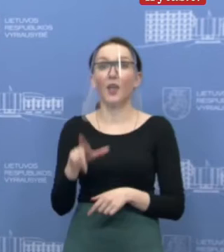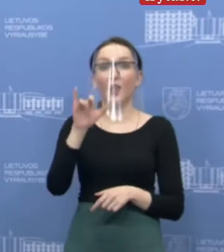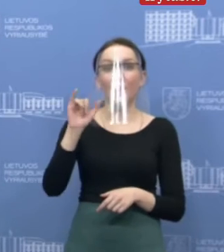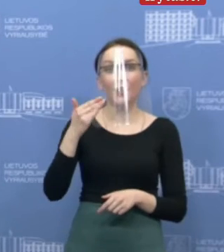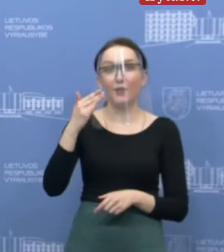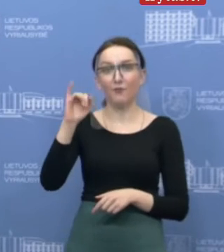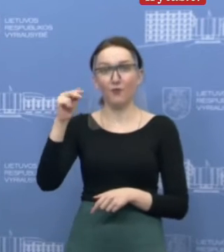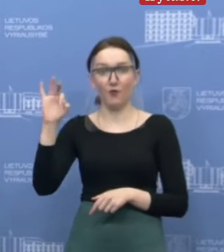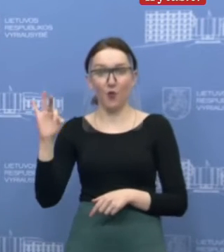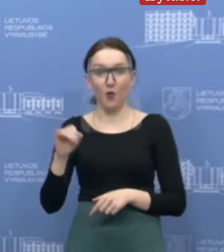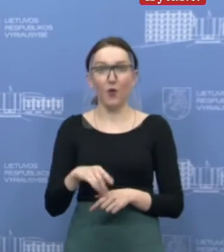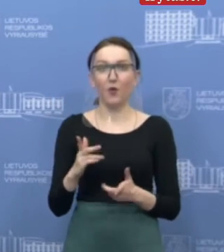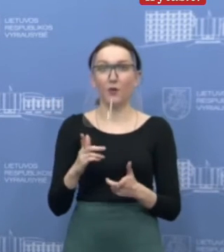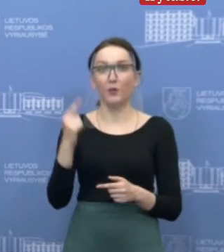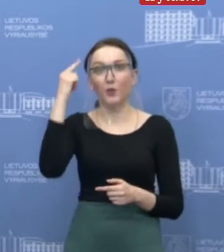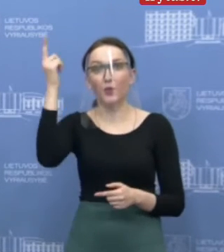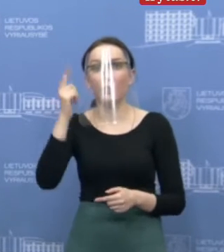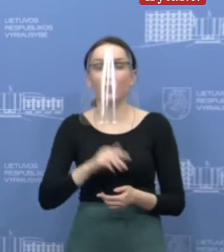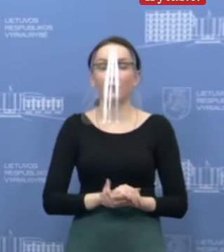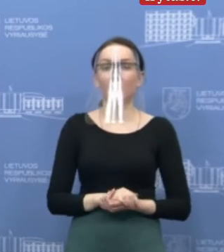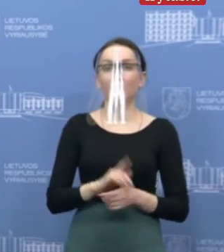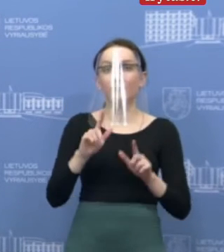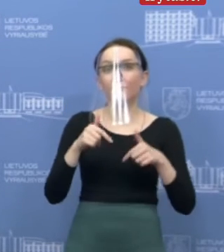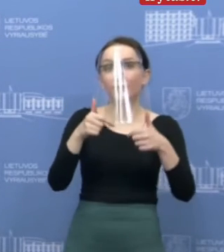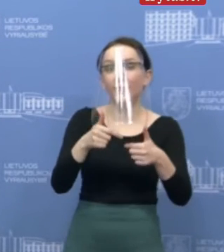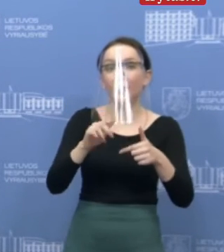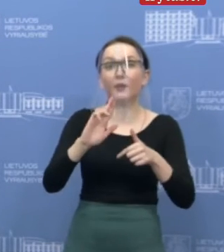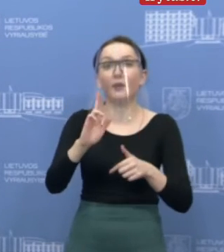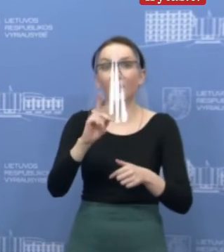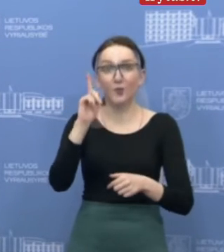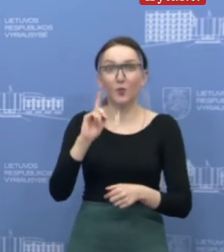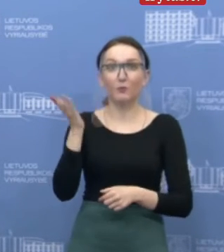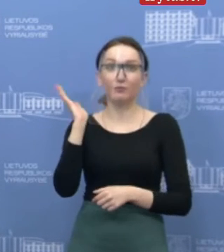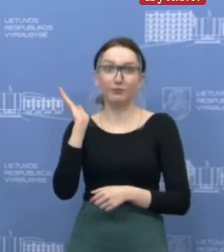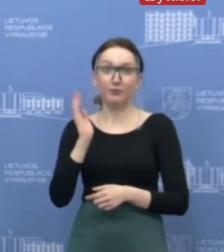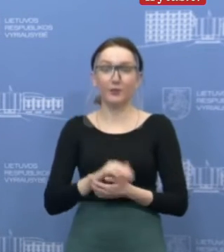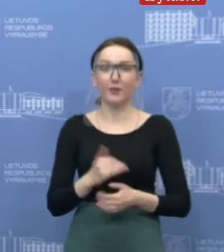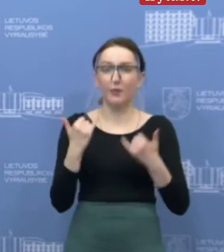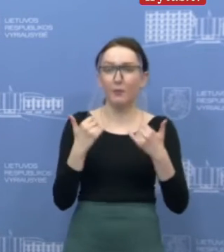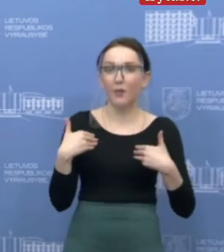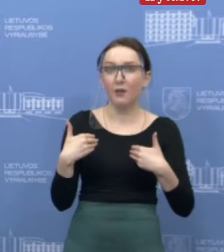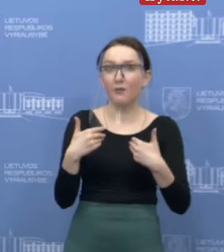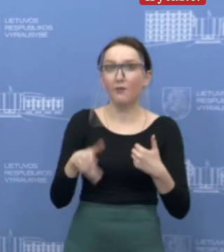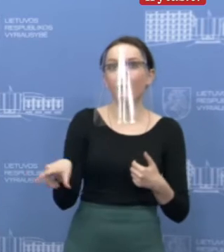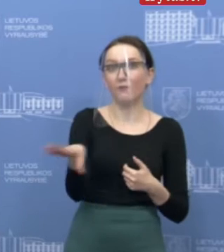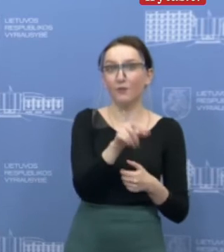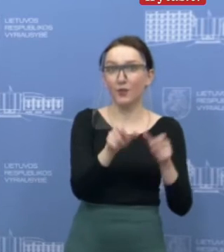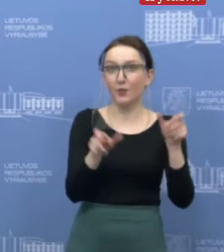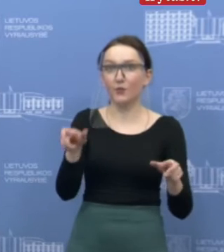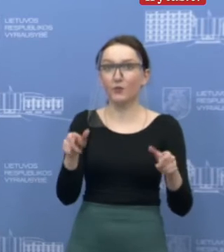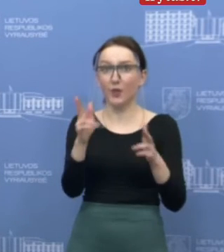kuriejas Adas Jonušės žodžius, kad dabar yra labai svarbu, kad mūsų visą visuomenį